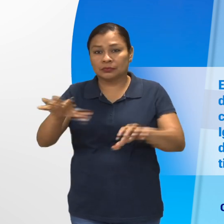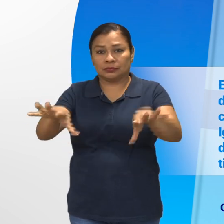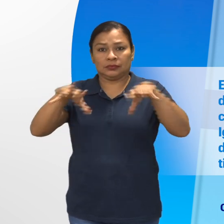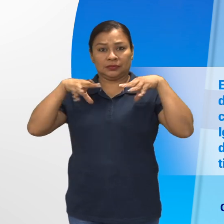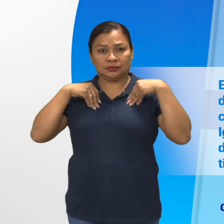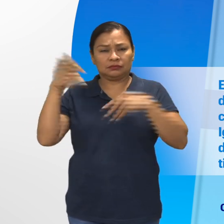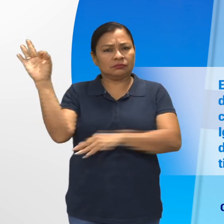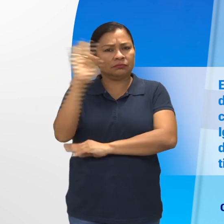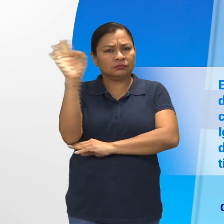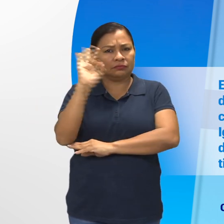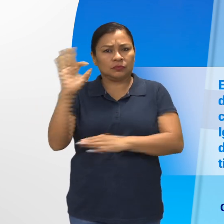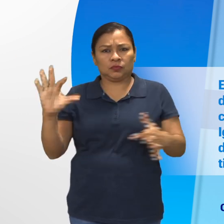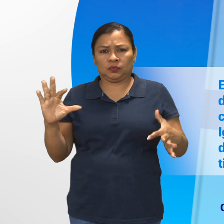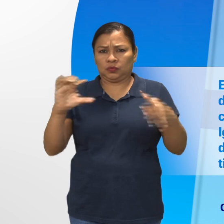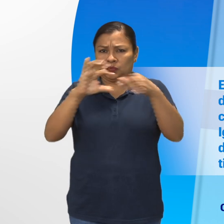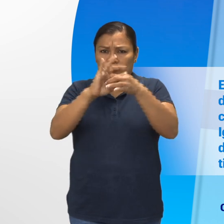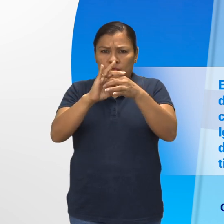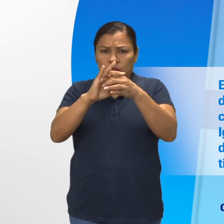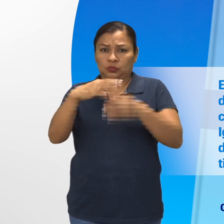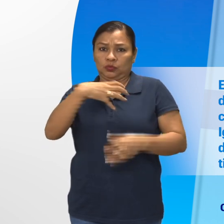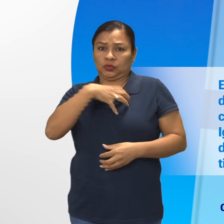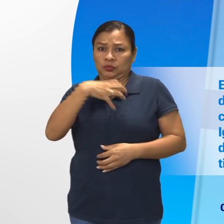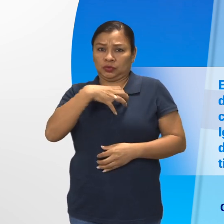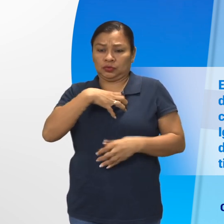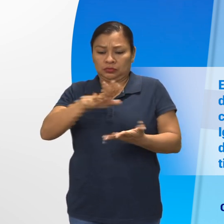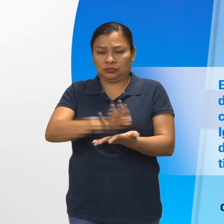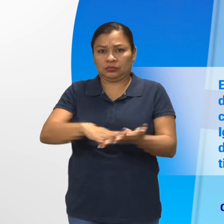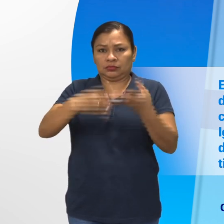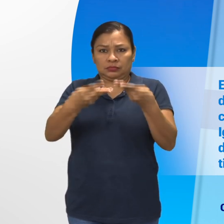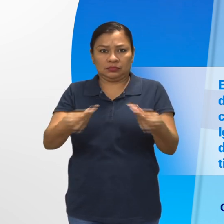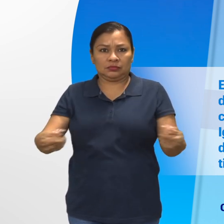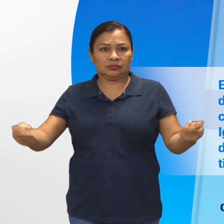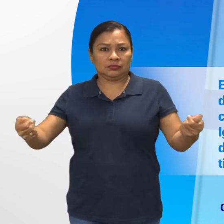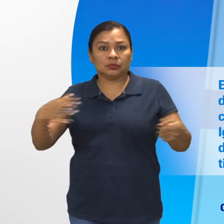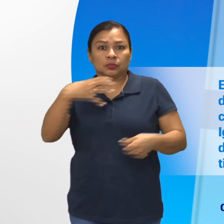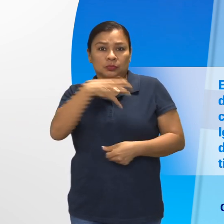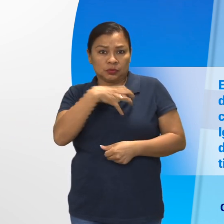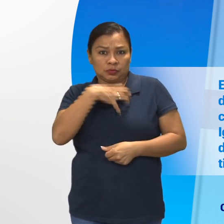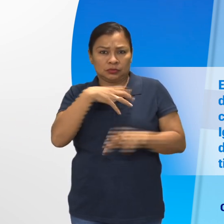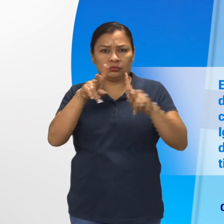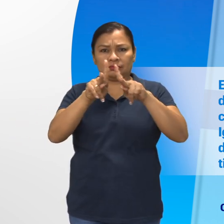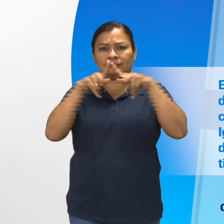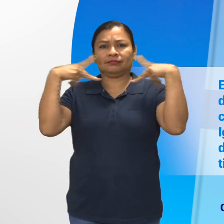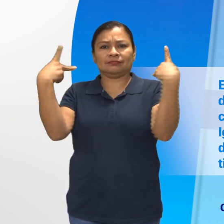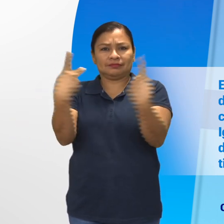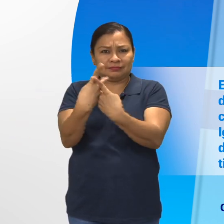El Estado reconoce las formas comunales de propiedad de la tierra de las comunidades de la Costa Caribe